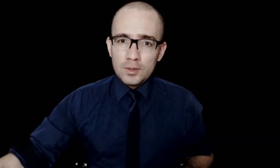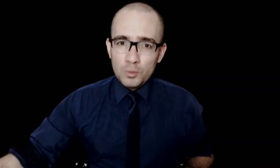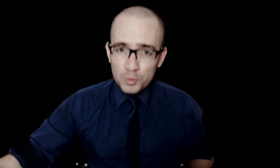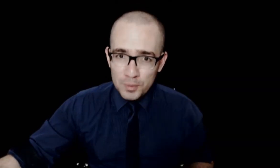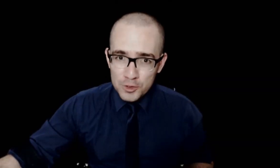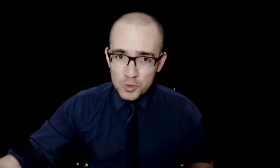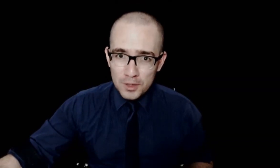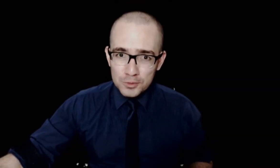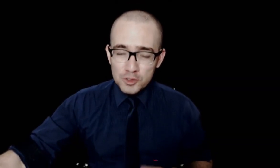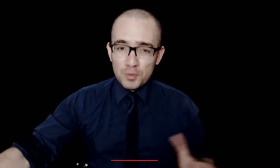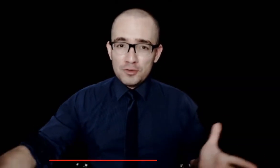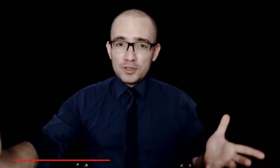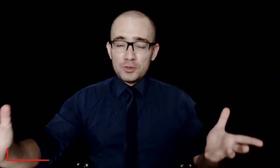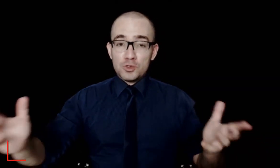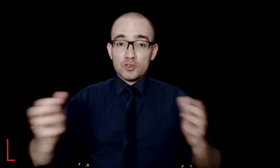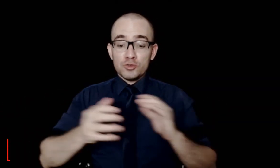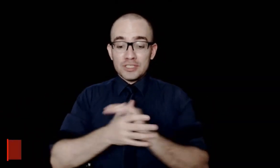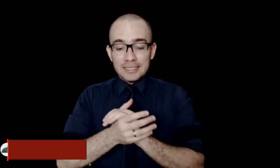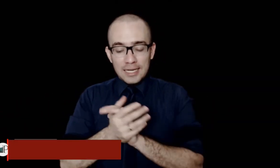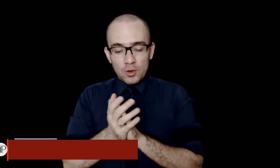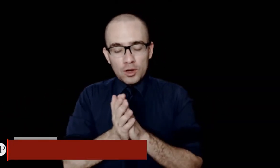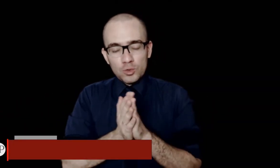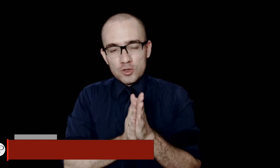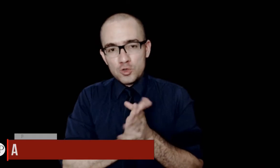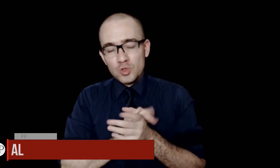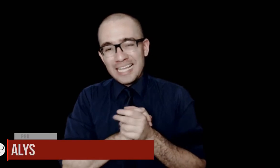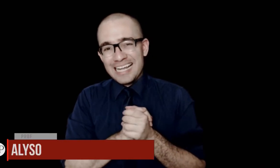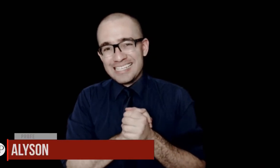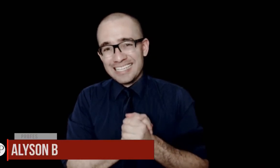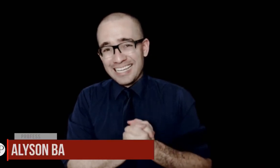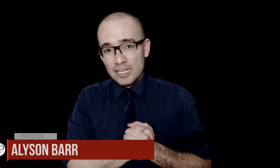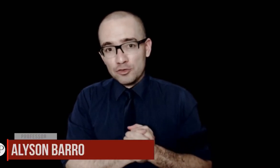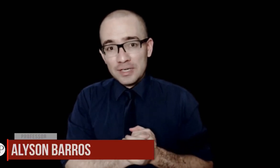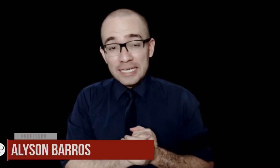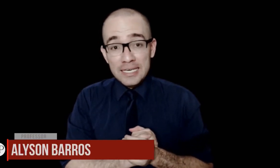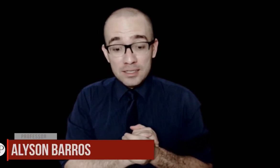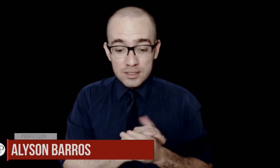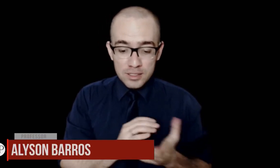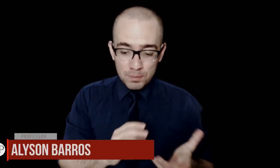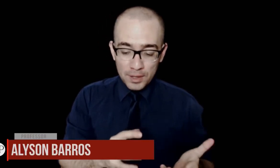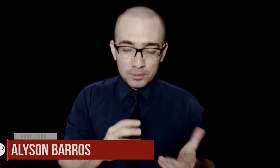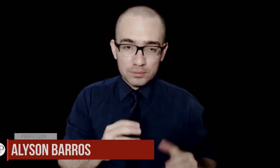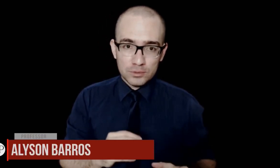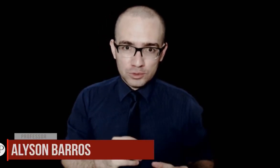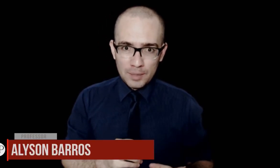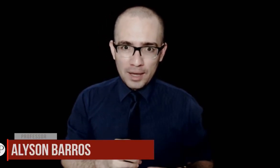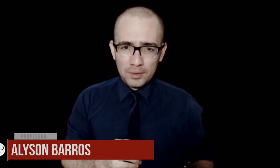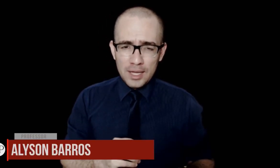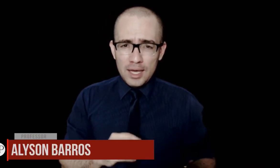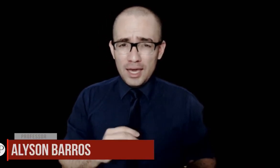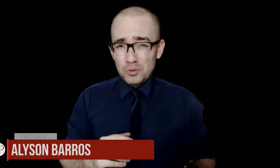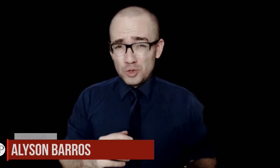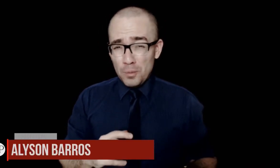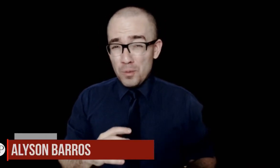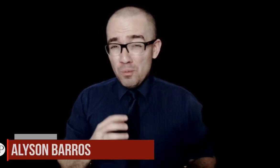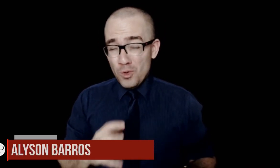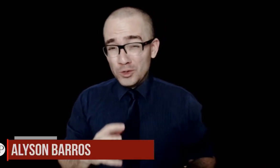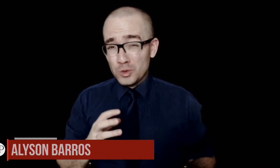Muito bem, pessoal. Sejam bem-vindos. Nós vamos tratar agora do assunto Análise da Tarefa e Desempenho do Trabalho. É um tópico muito